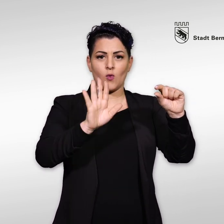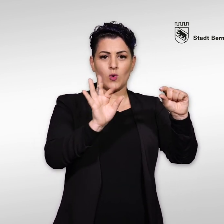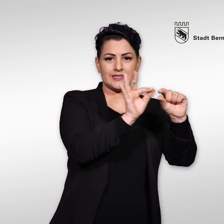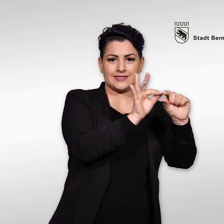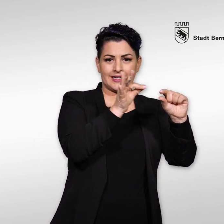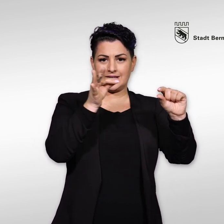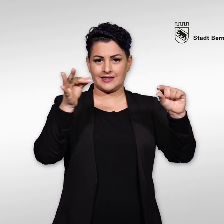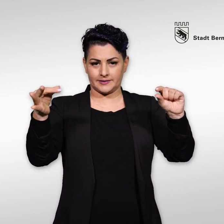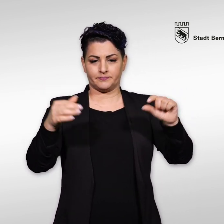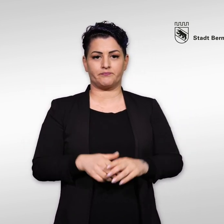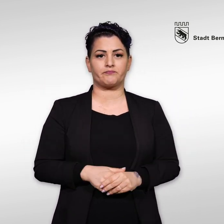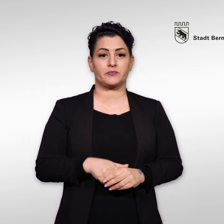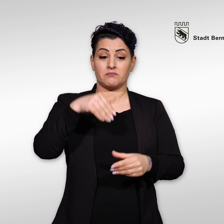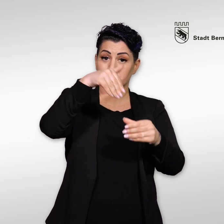Nehmen Sie nun alle Unterlagen heraus.